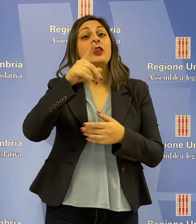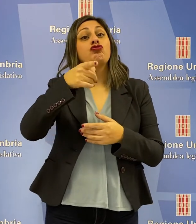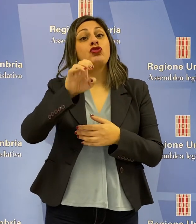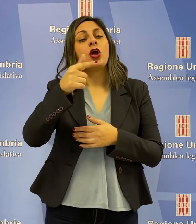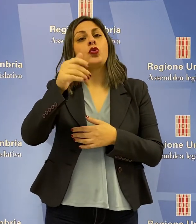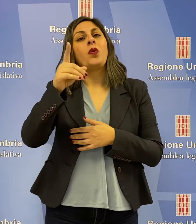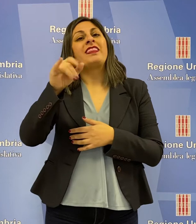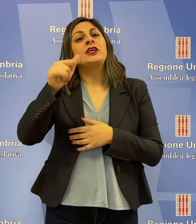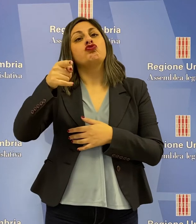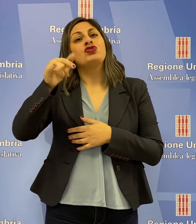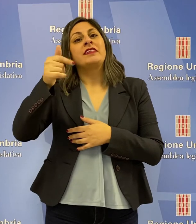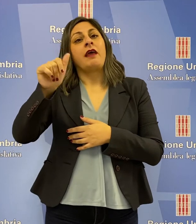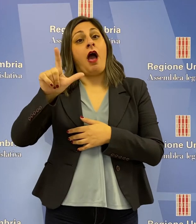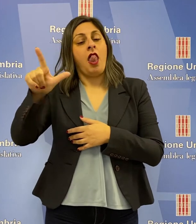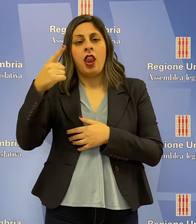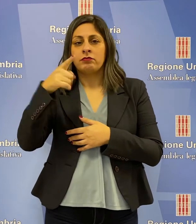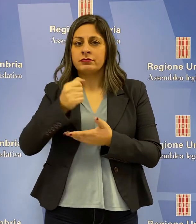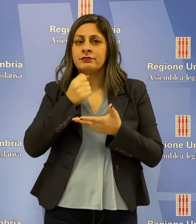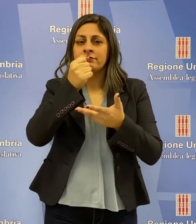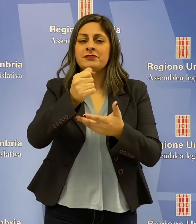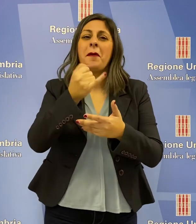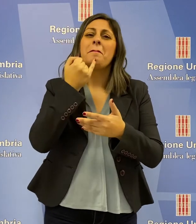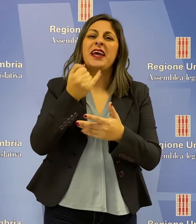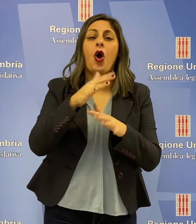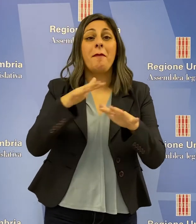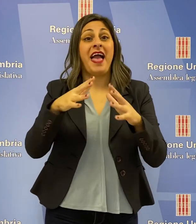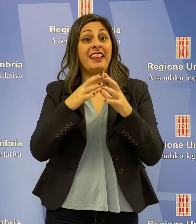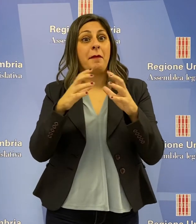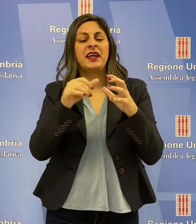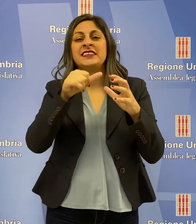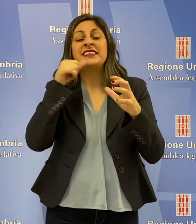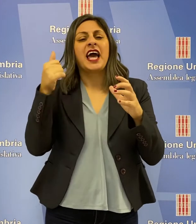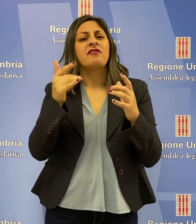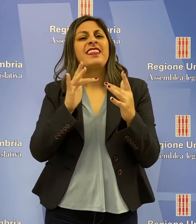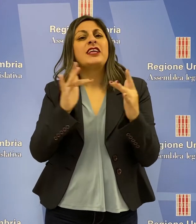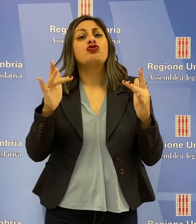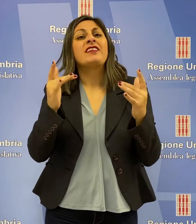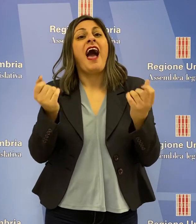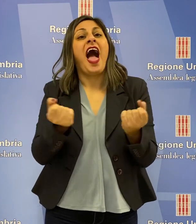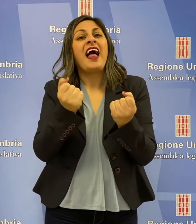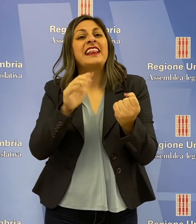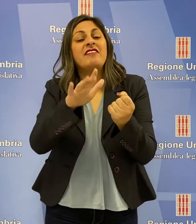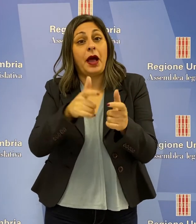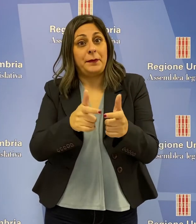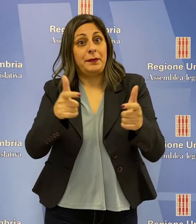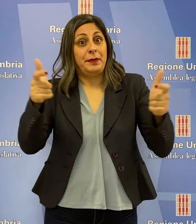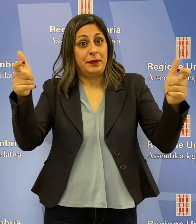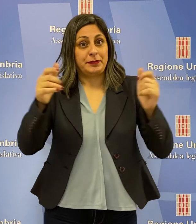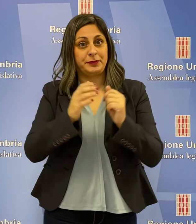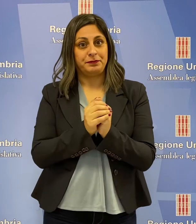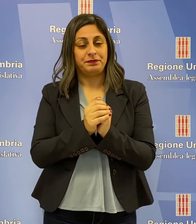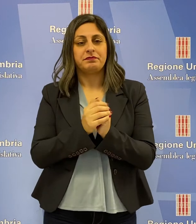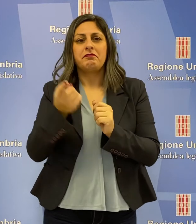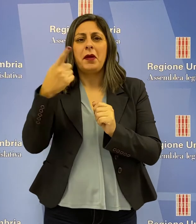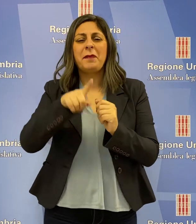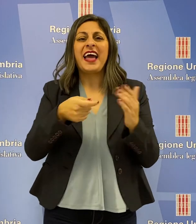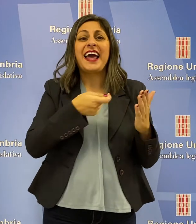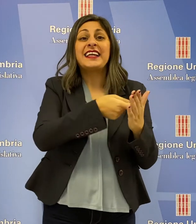3 milioni di euro messi a supporto delle piccole e medie imprese per efficientare la propria attività in ambito digitale. Per il ristoro delle